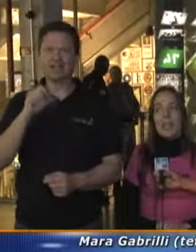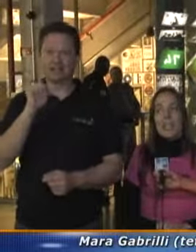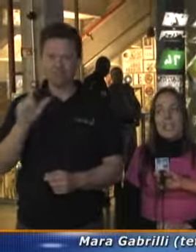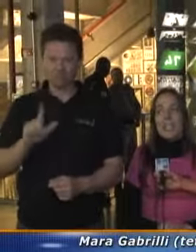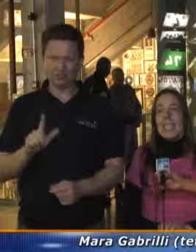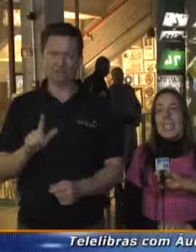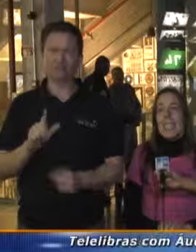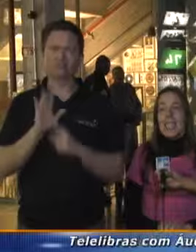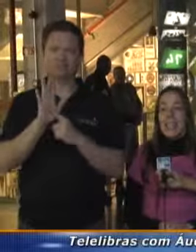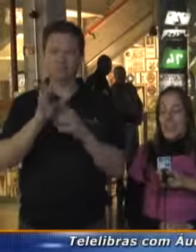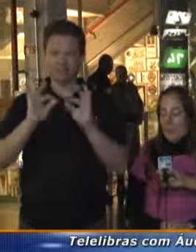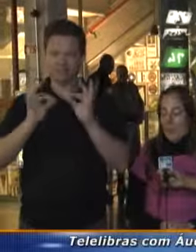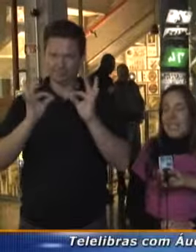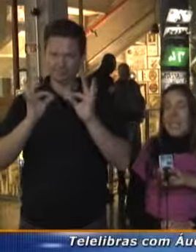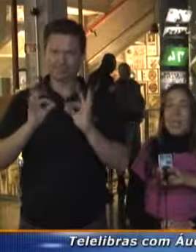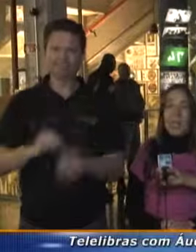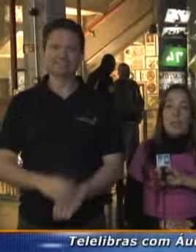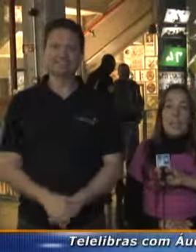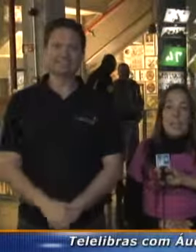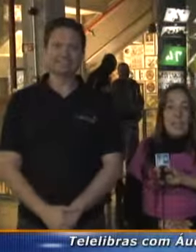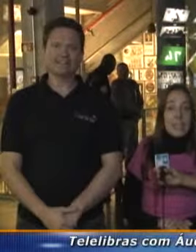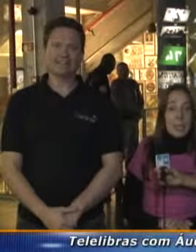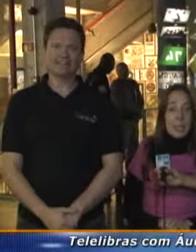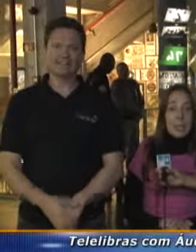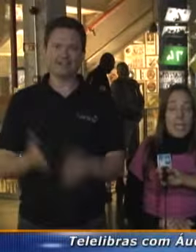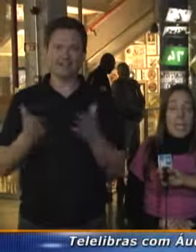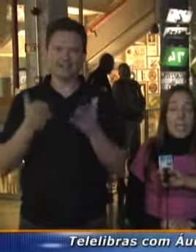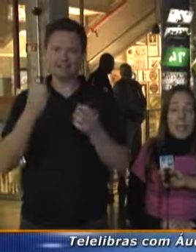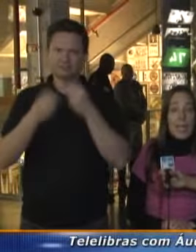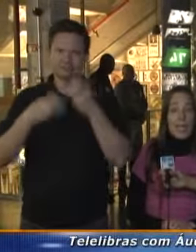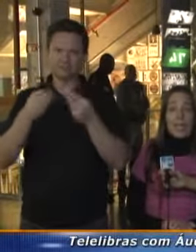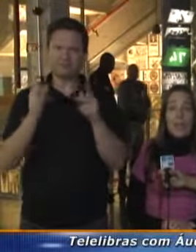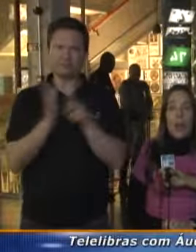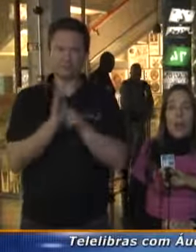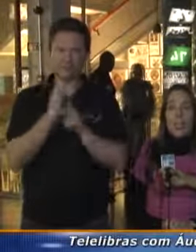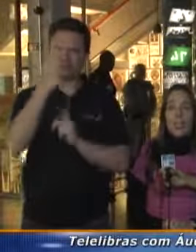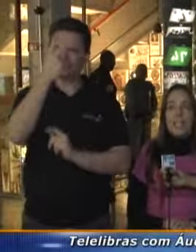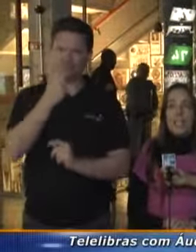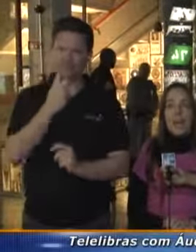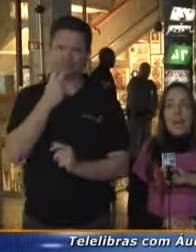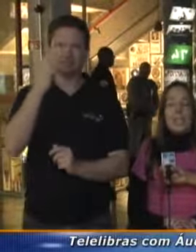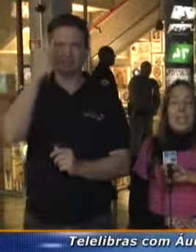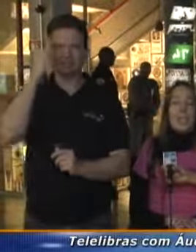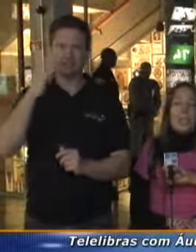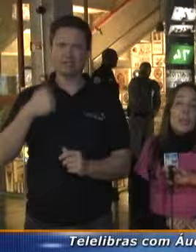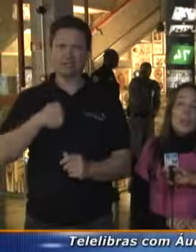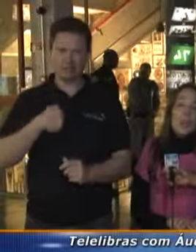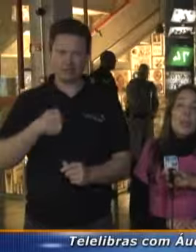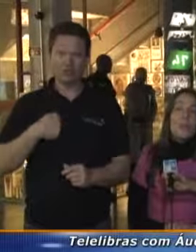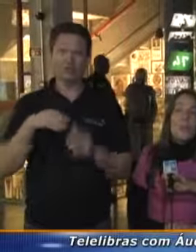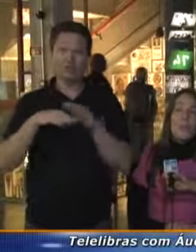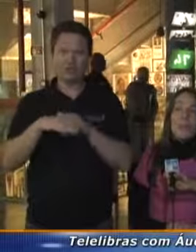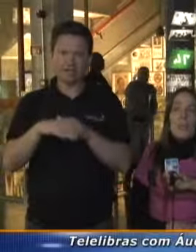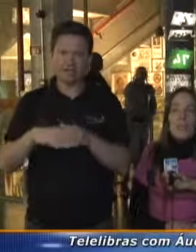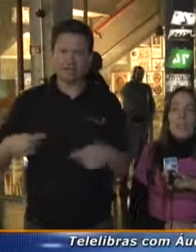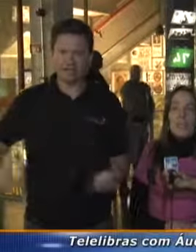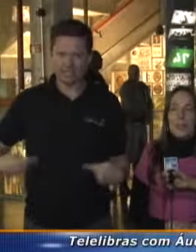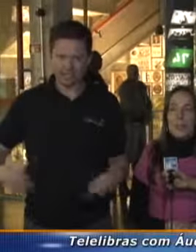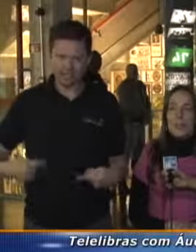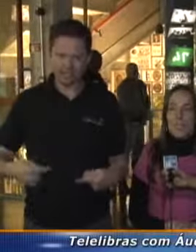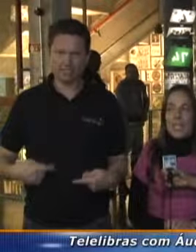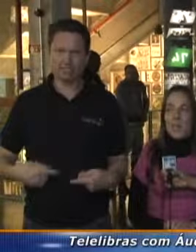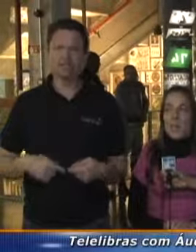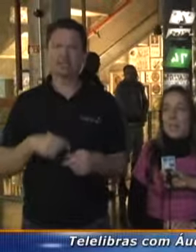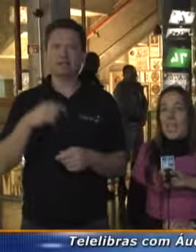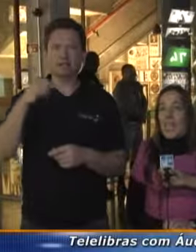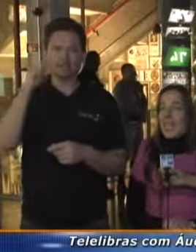Tele Libras. E fazendo uma audiodescrição, que eu estou aqui na minha cadeira de rodas. A Sara segura o microfone para mim, já